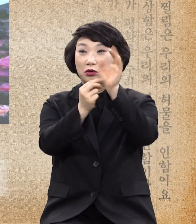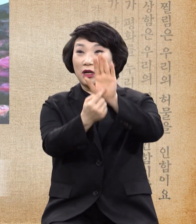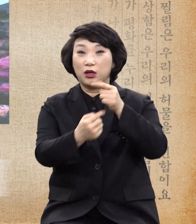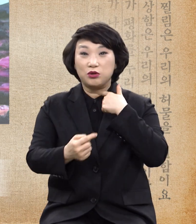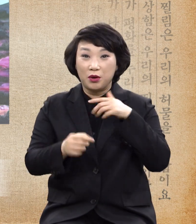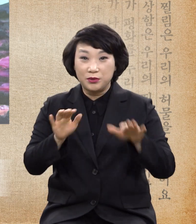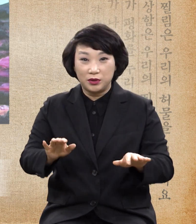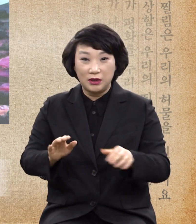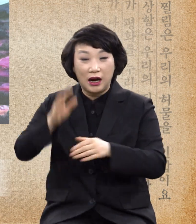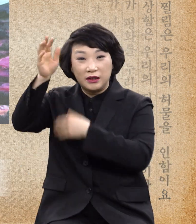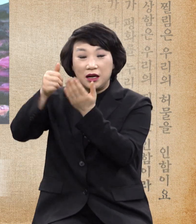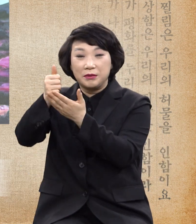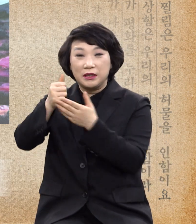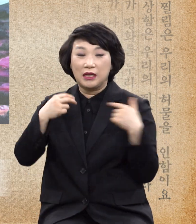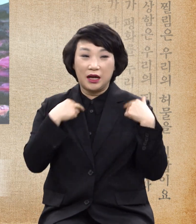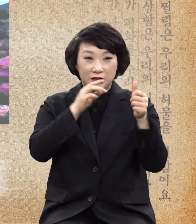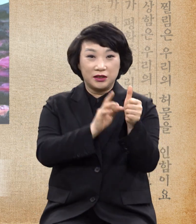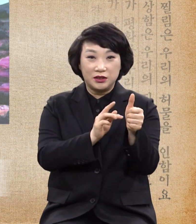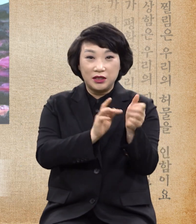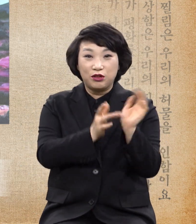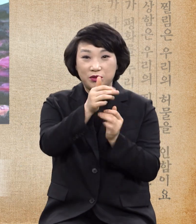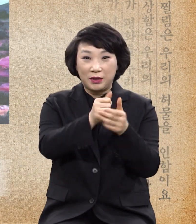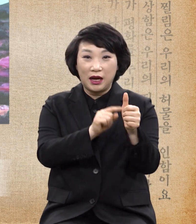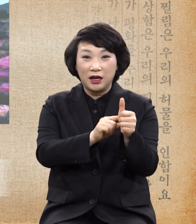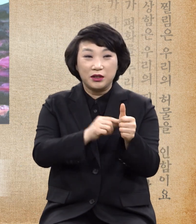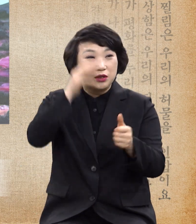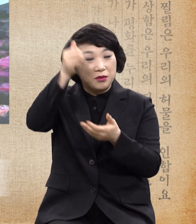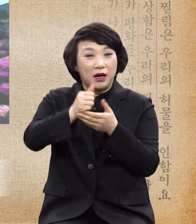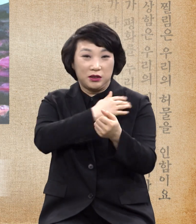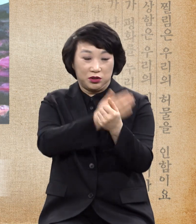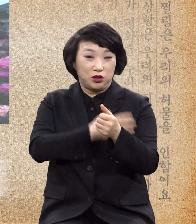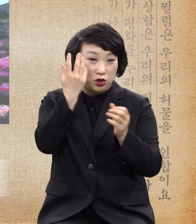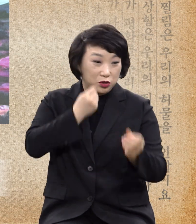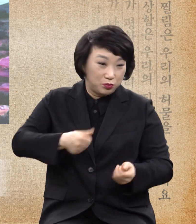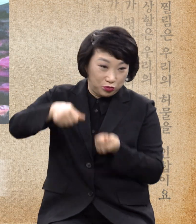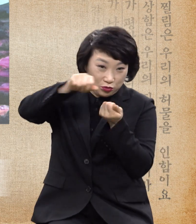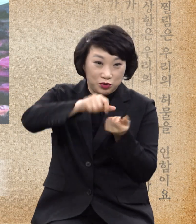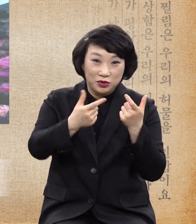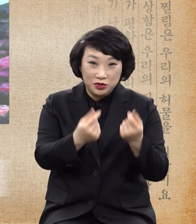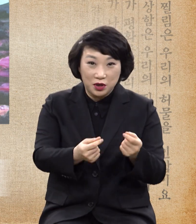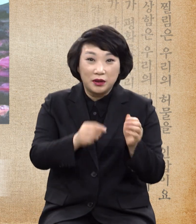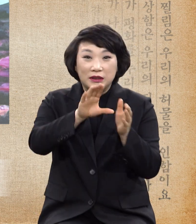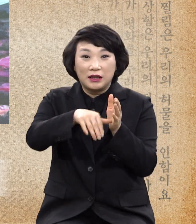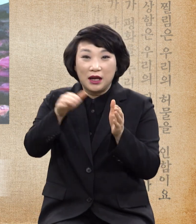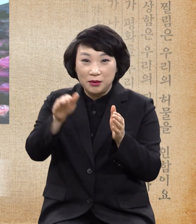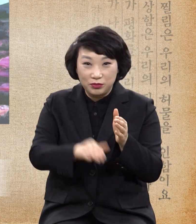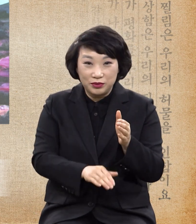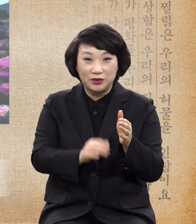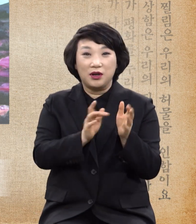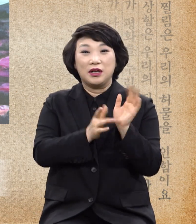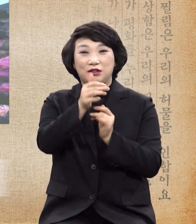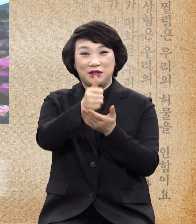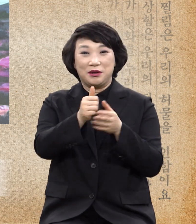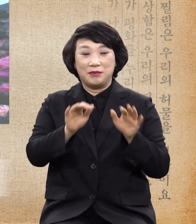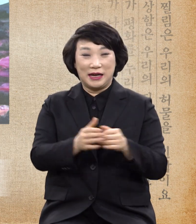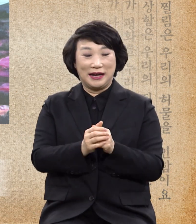성령과 능력을 기름부터 도심해 그때부터 읽어 저가 두루